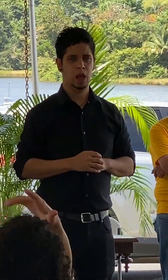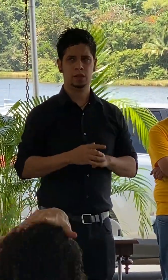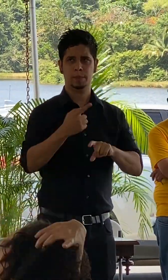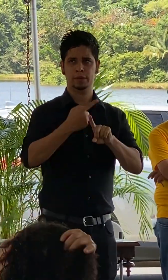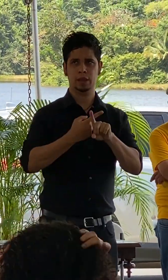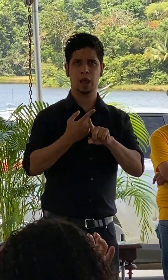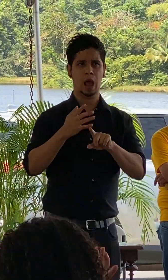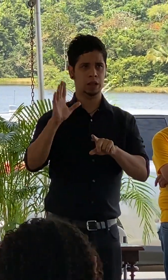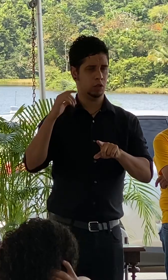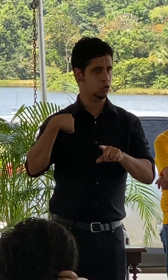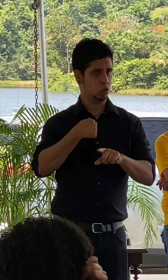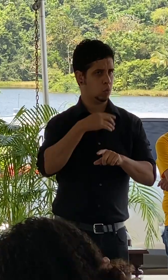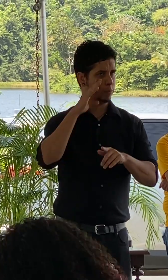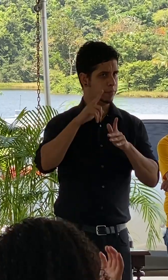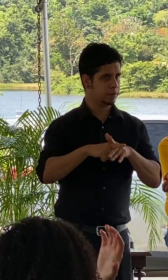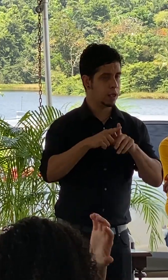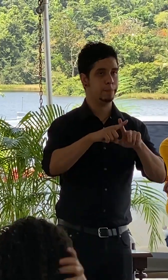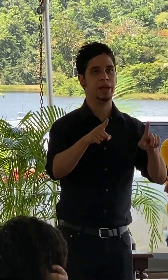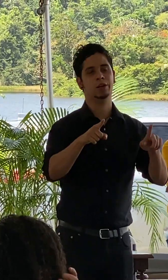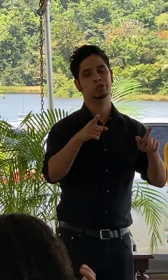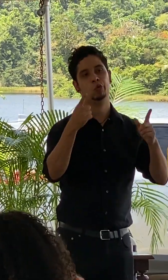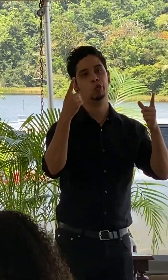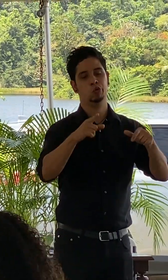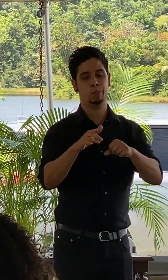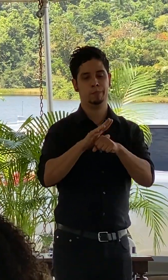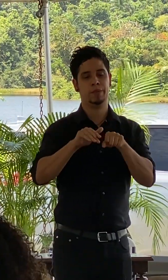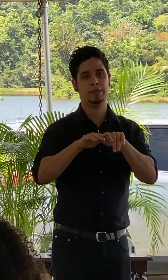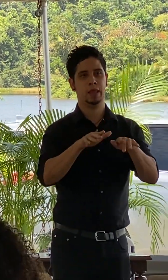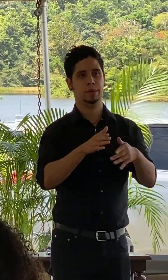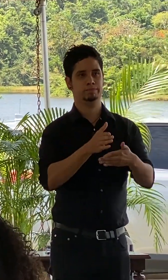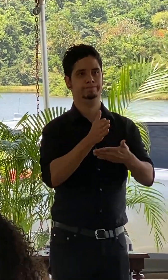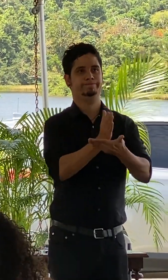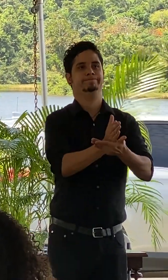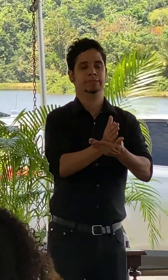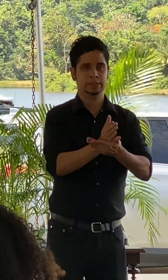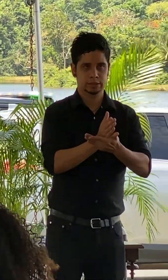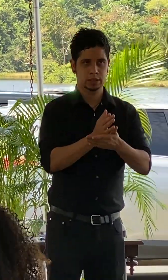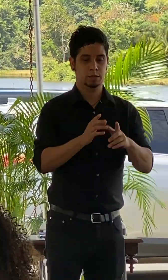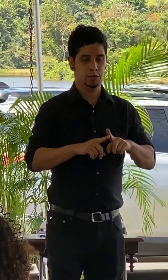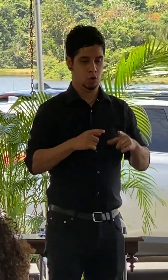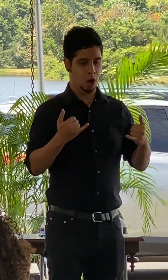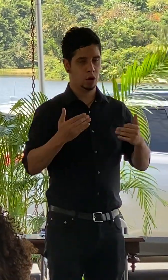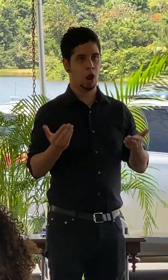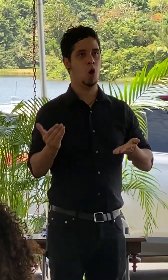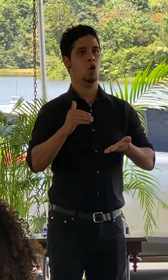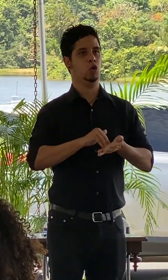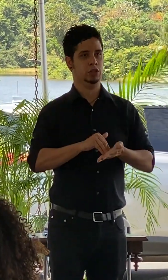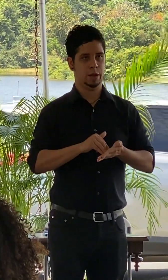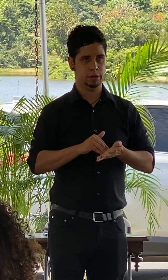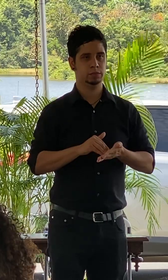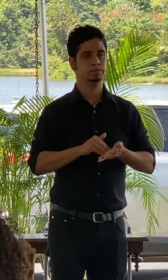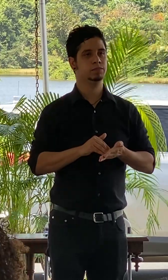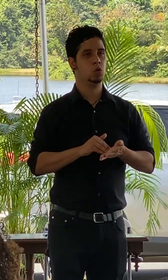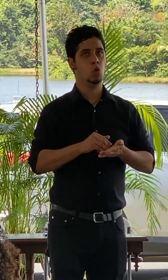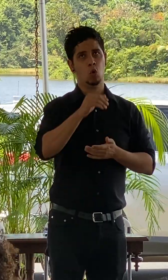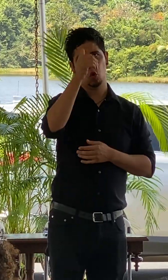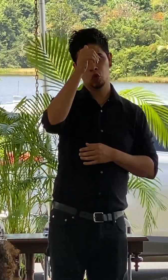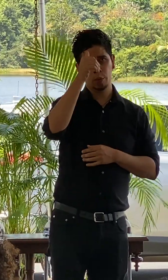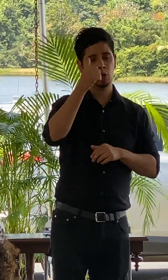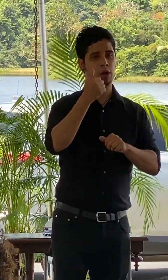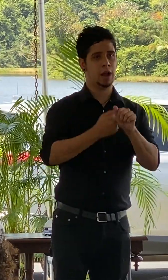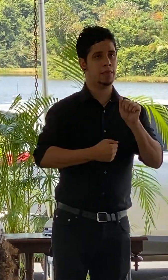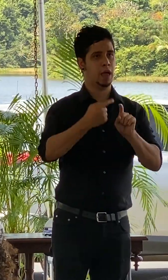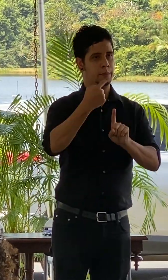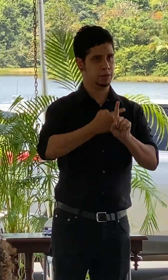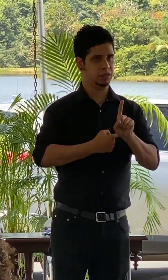meses atrás lamentablemente la pandemia no lo permitió así que vamos a estar llevando a cabo un domingo al mes de 9 de la mañana